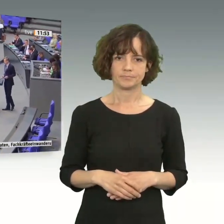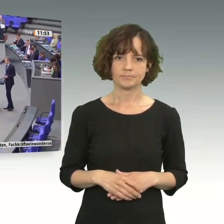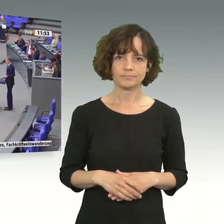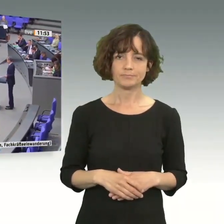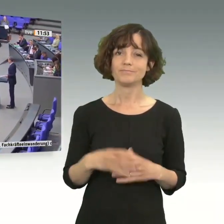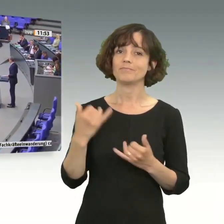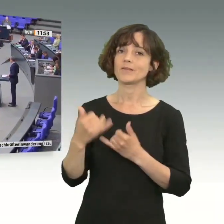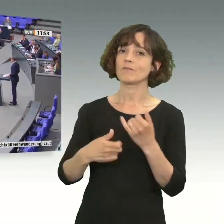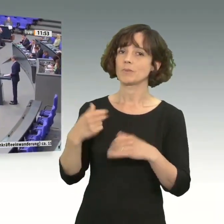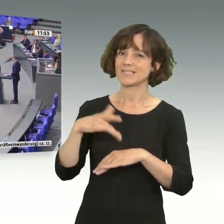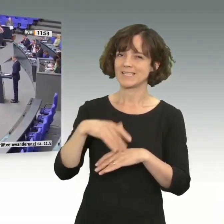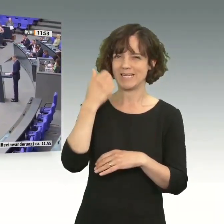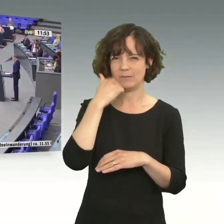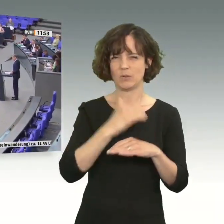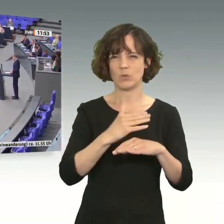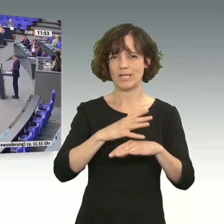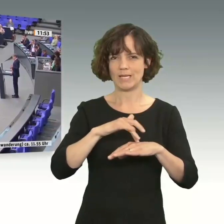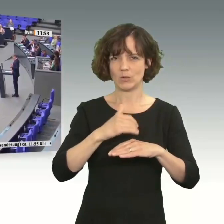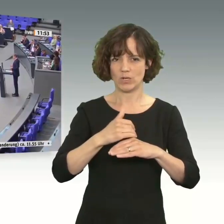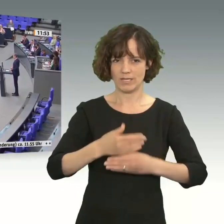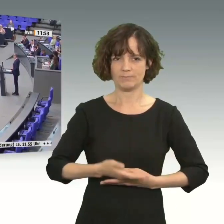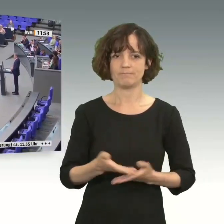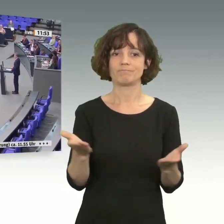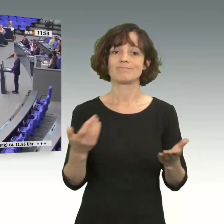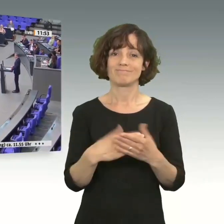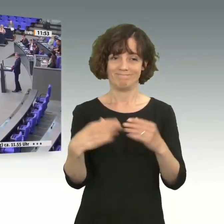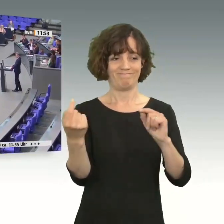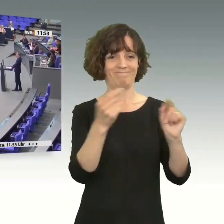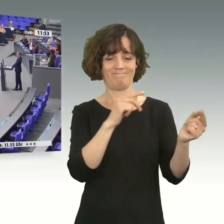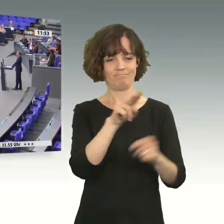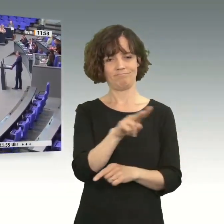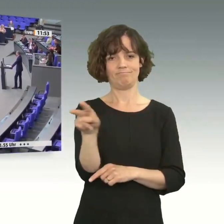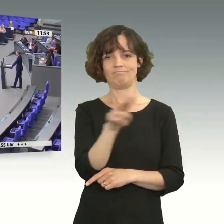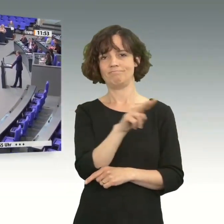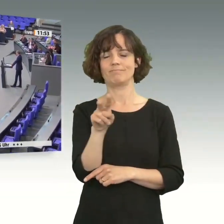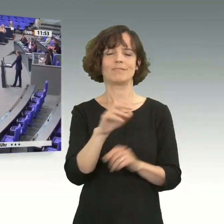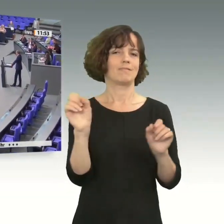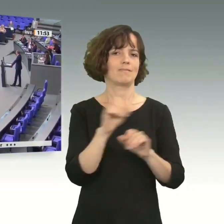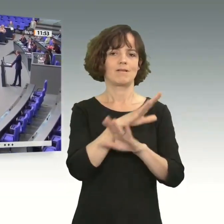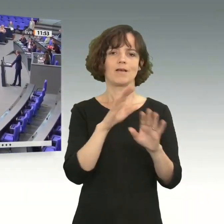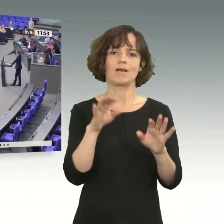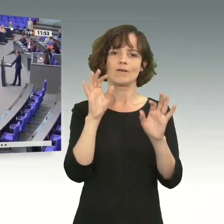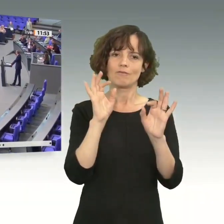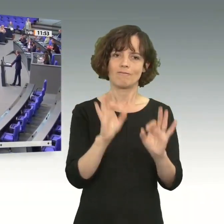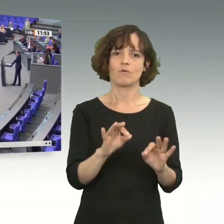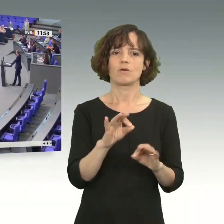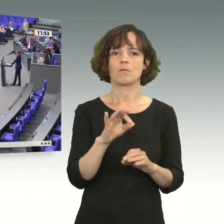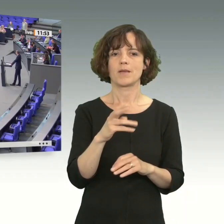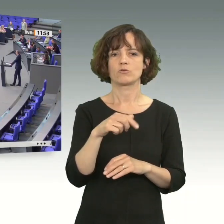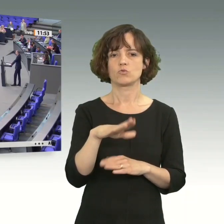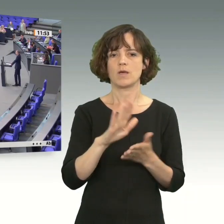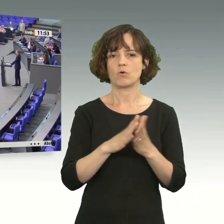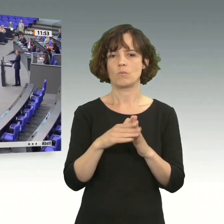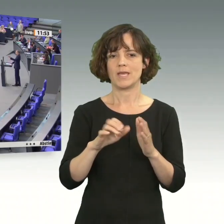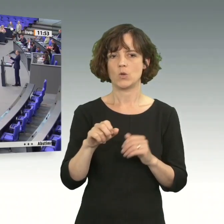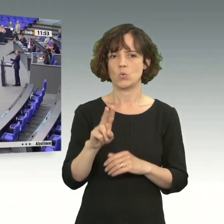Frau Präsidentin! Liebe Kolleginnen und Kollegen! Diese Debatte hat ein klares Bild ergeben. Für das Mercosur-Abkommen der Europäischen Union